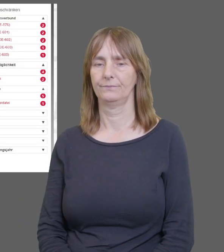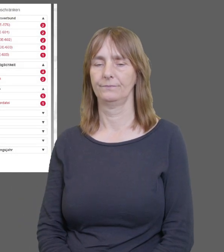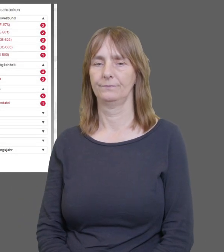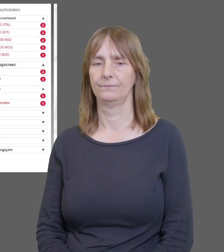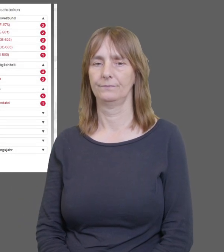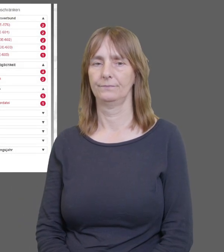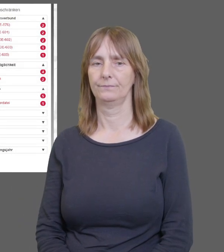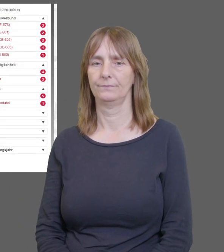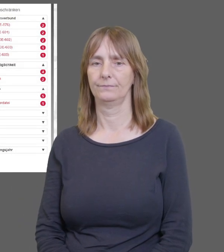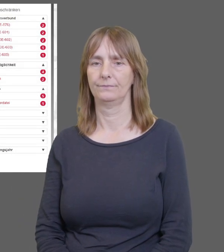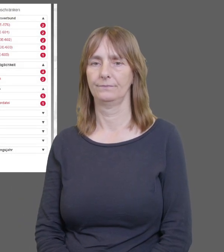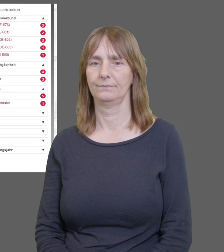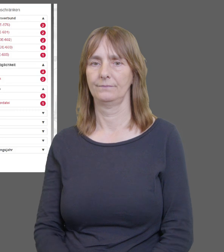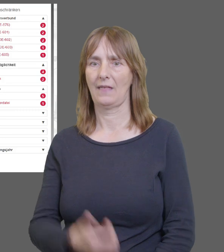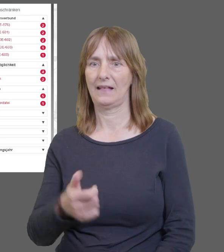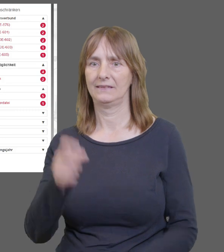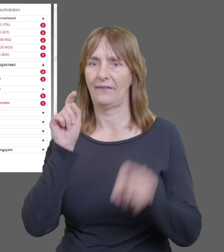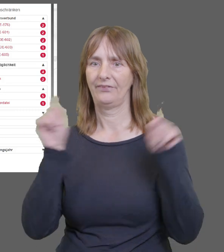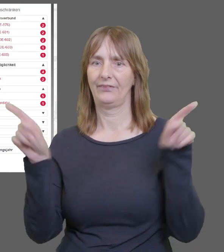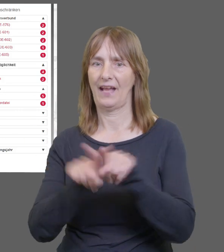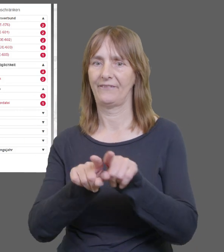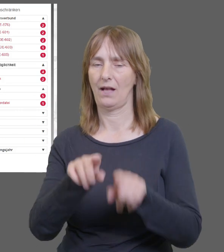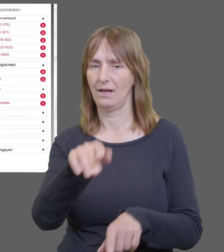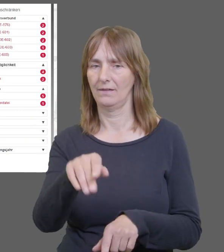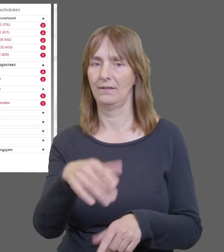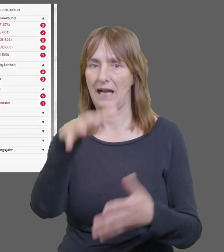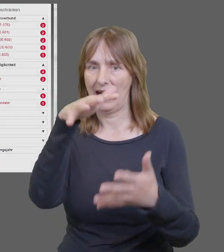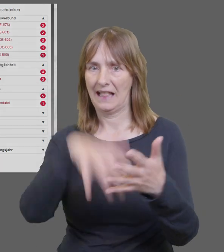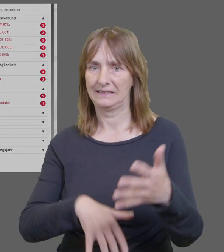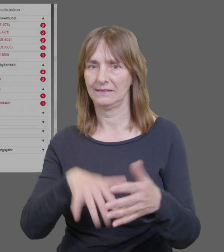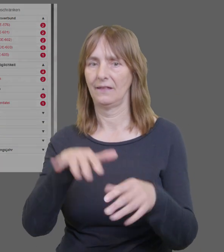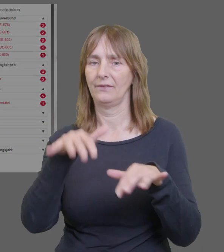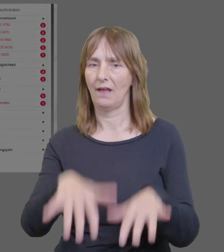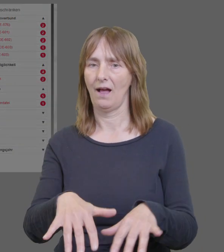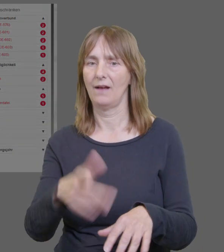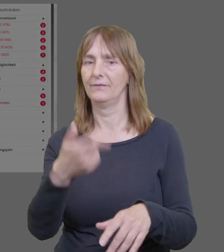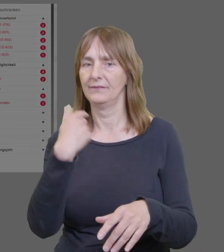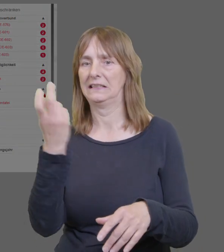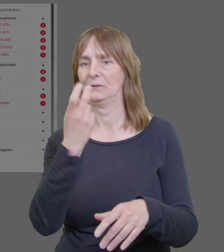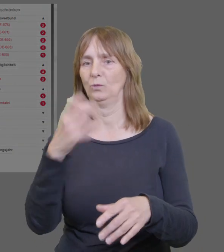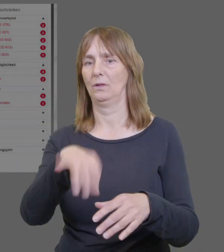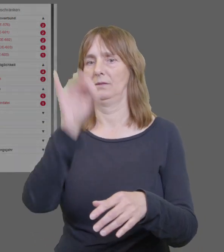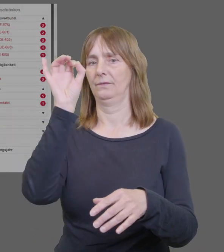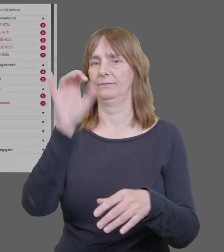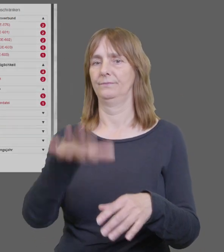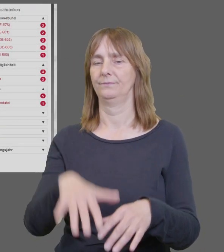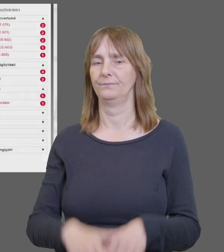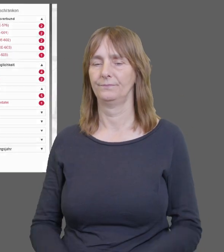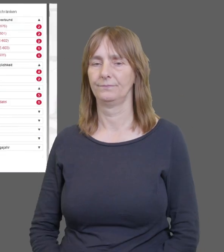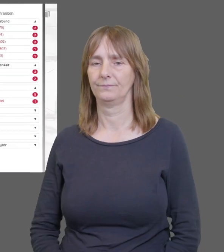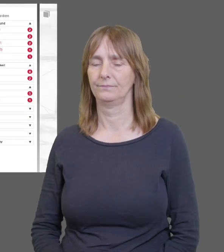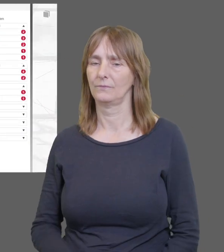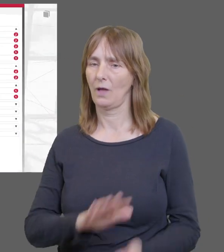Symbolen später mehr. Der erste Treffer der Liste ist der gesuchte und wird durch Anklicken ausgewählt.